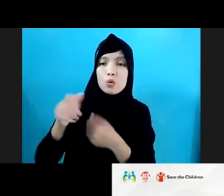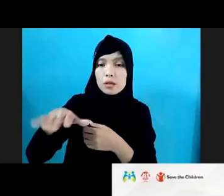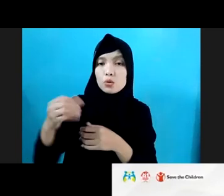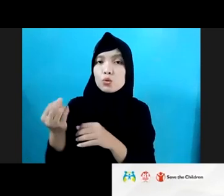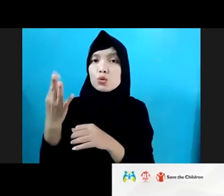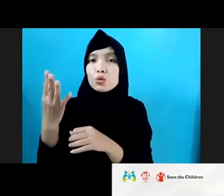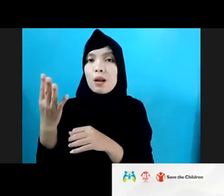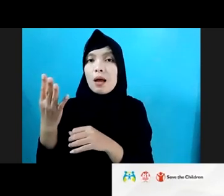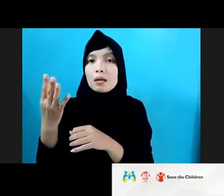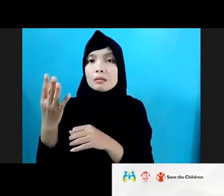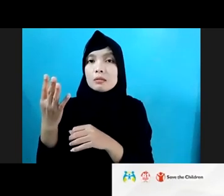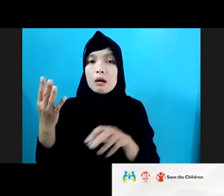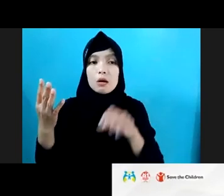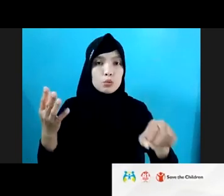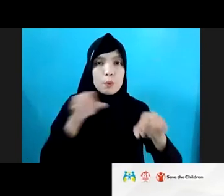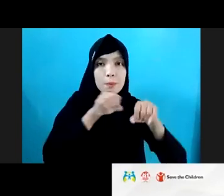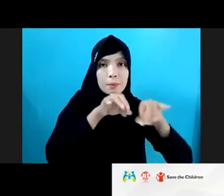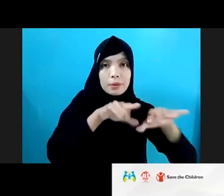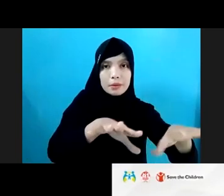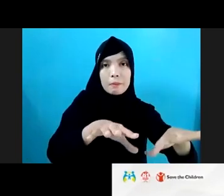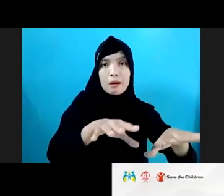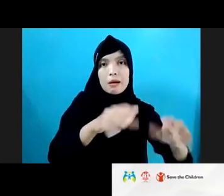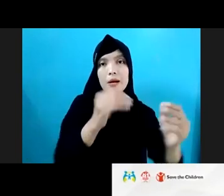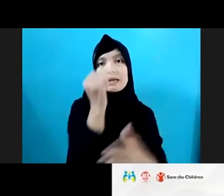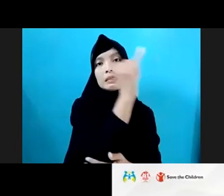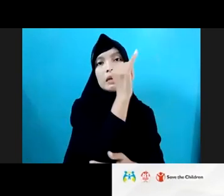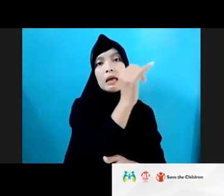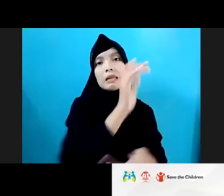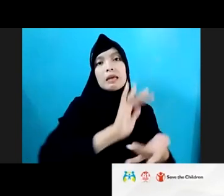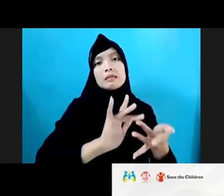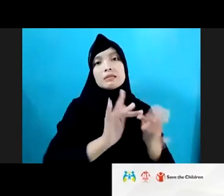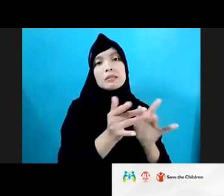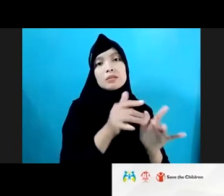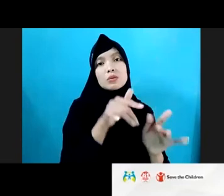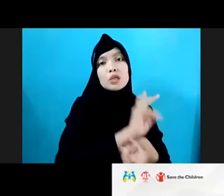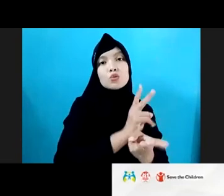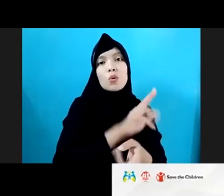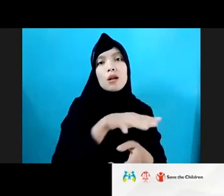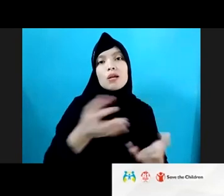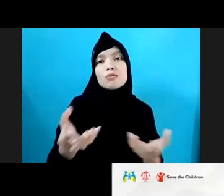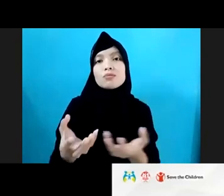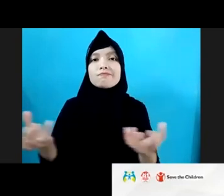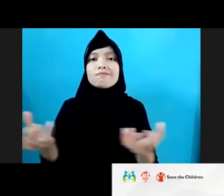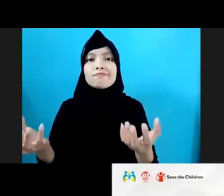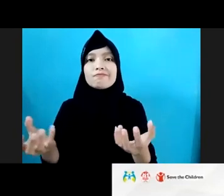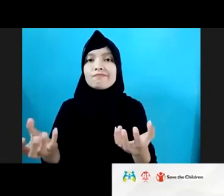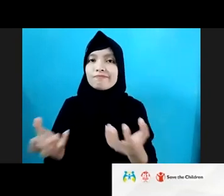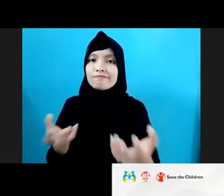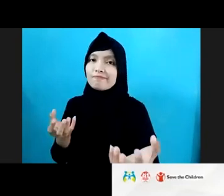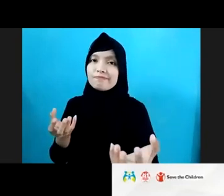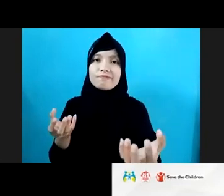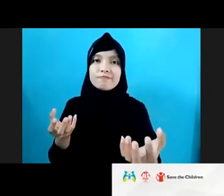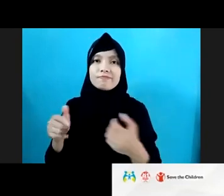penyebaran dan bentuk-bentuk kejahatan seksual anak online. Sehingga kalau ditanya kalau EGPAT sendiri memang baru